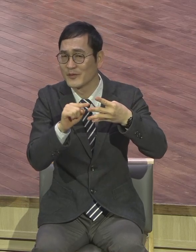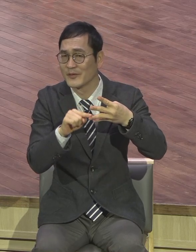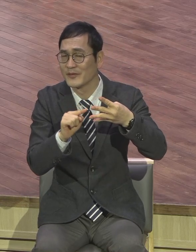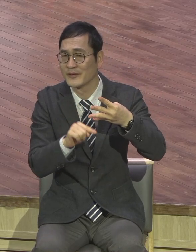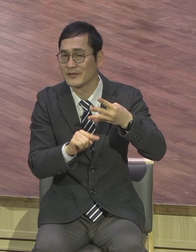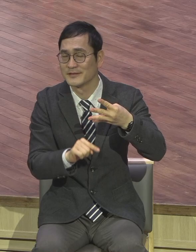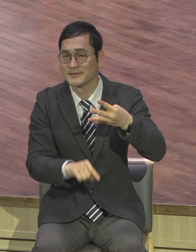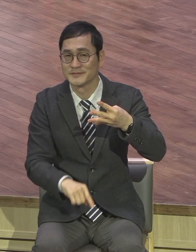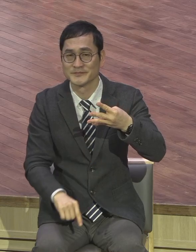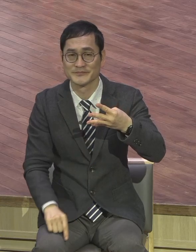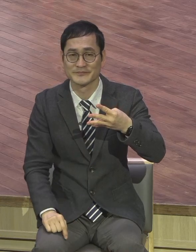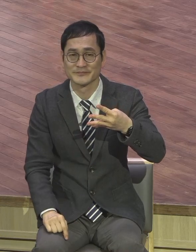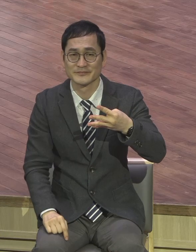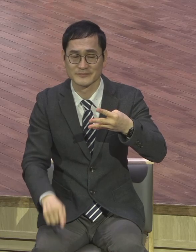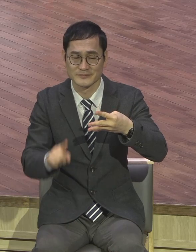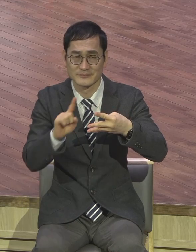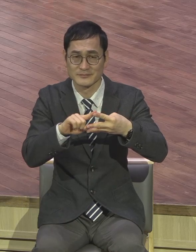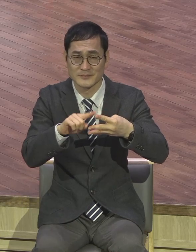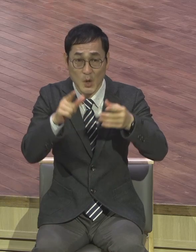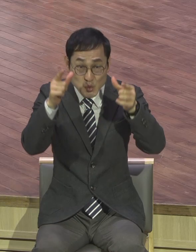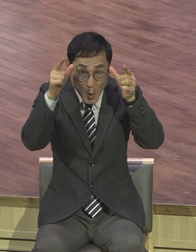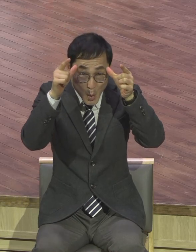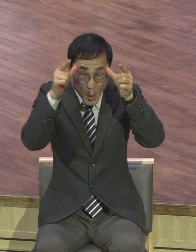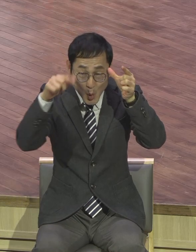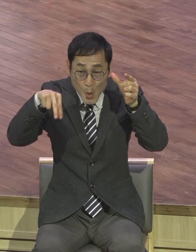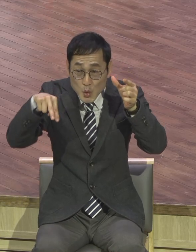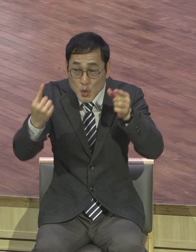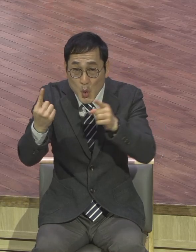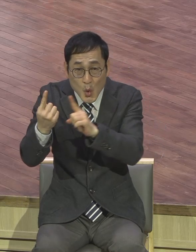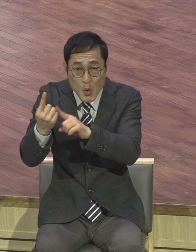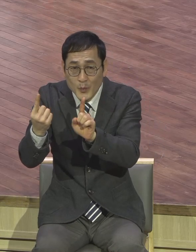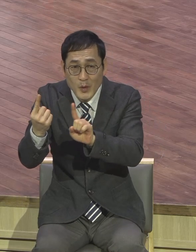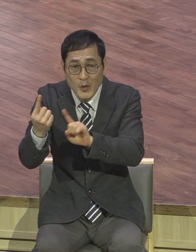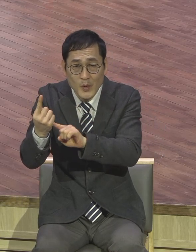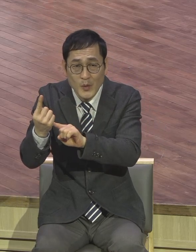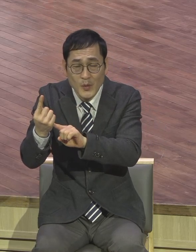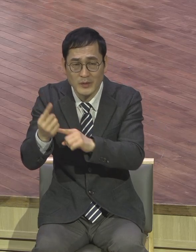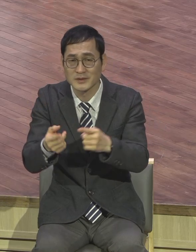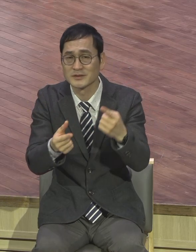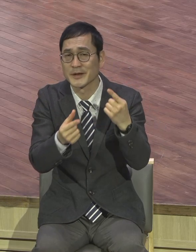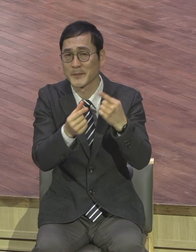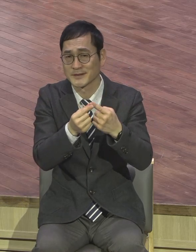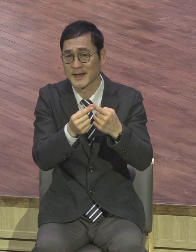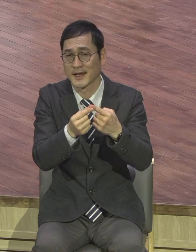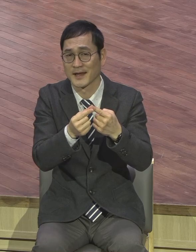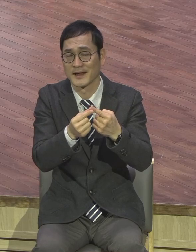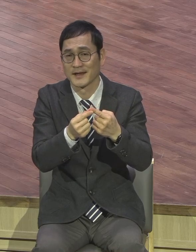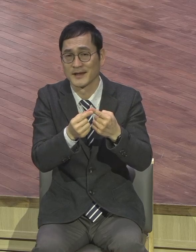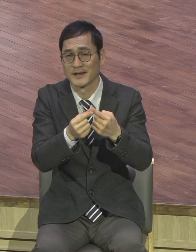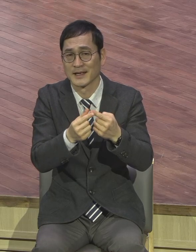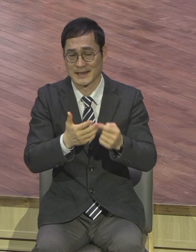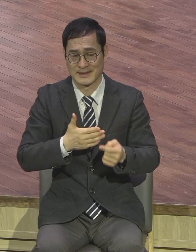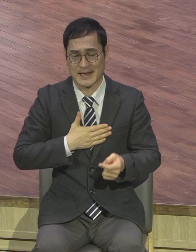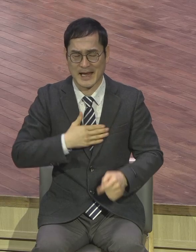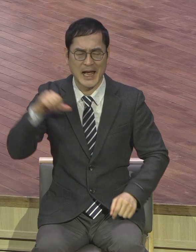무슨 소를 키우면 되느냐. 첫째 소가 내가 졌소입니다. 내가